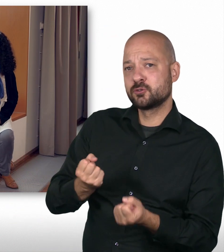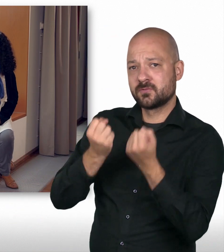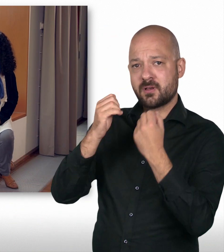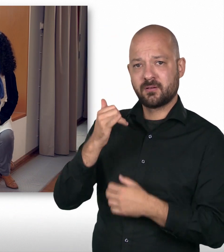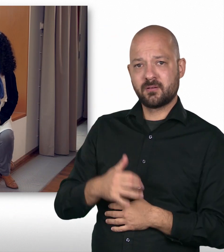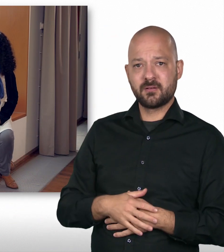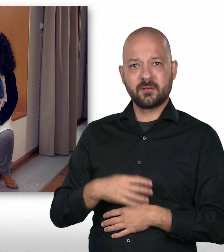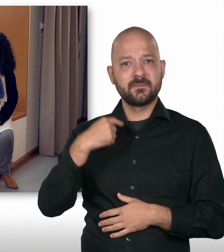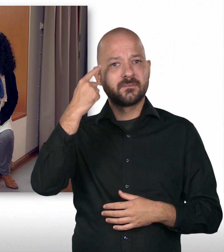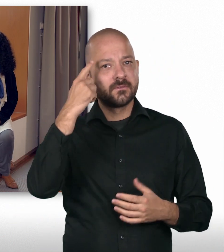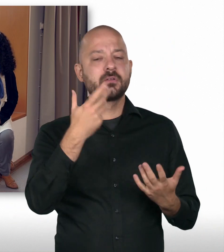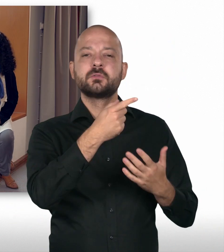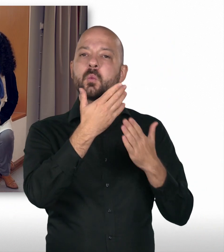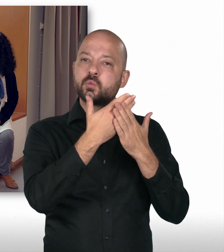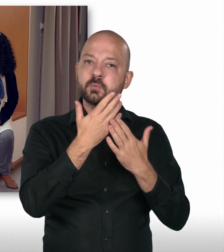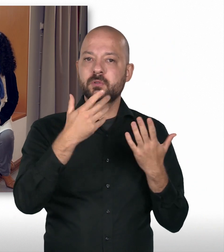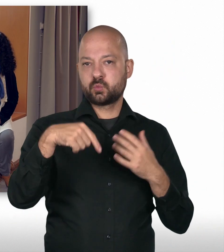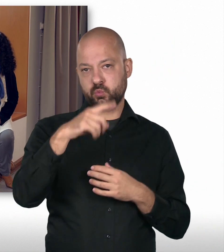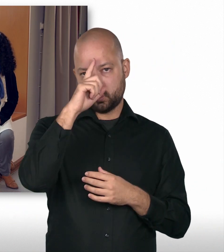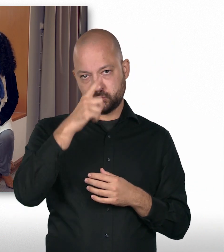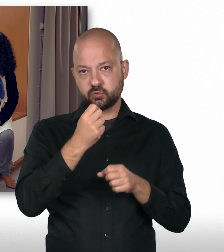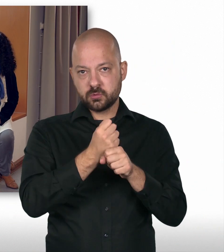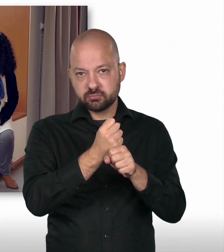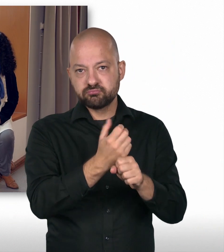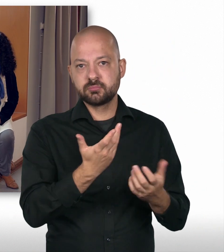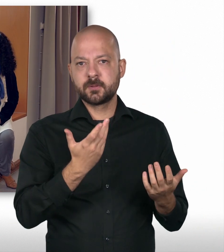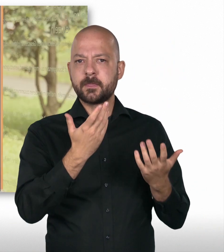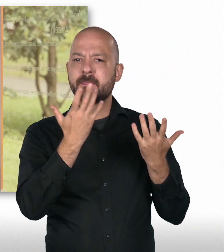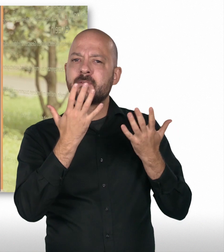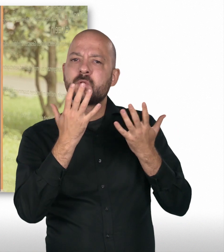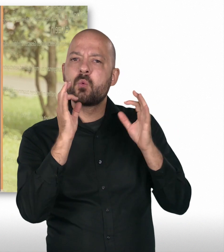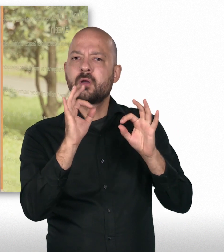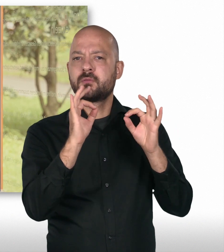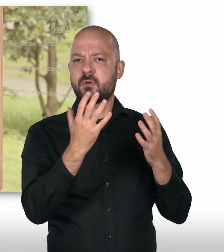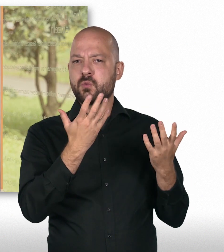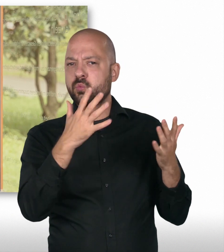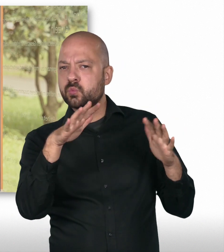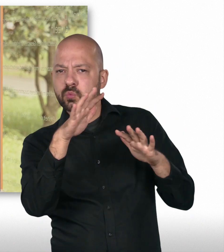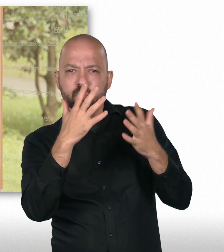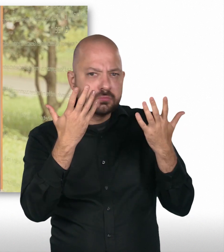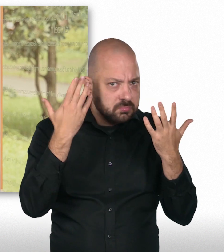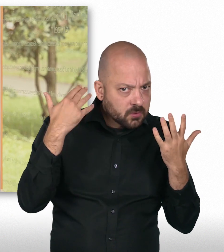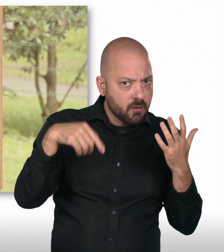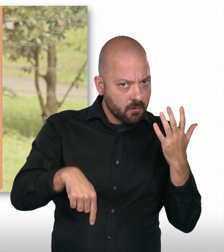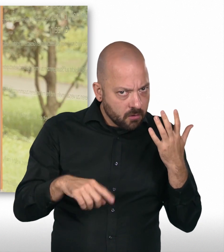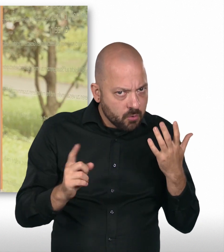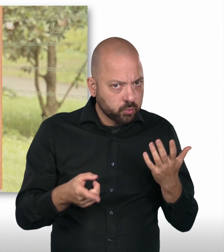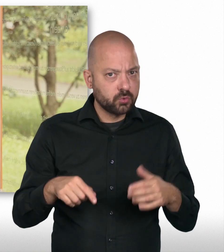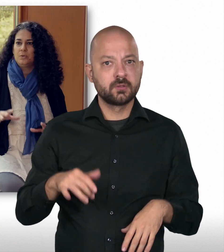deine Ausbildung hier in Deutschland aber auch schon gemacht hast. Wo genau warst du da? Warst du da auch hier? Wir haben die Ausbildung